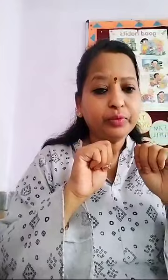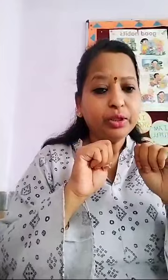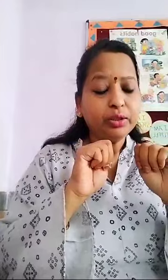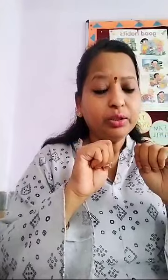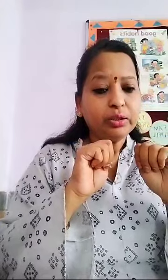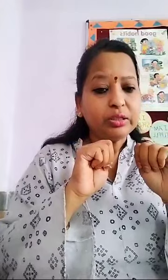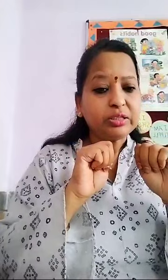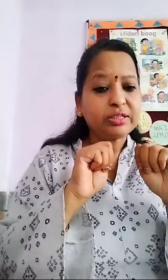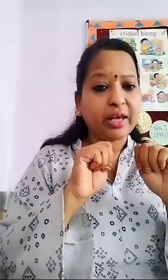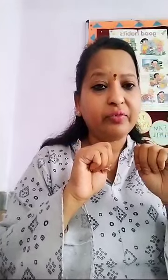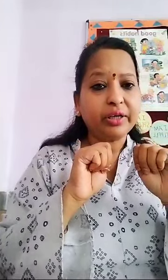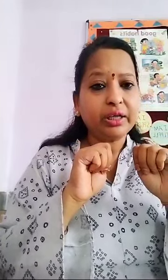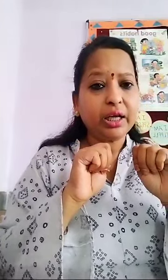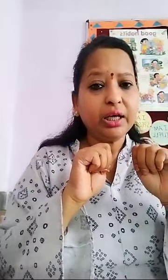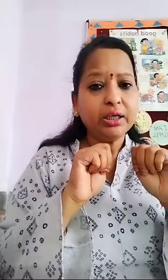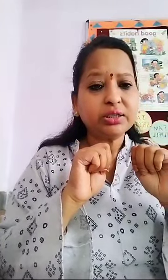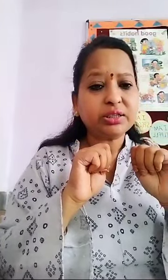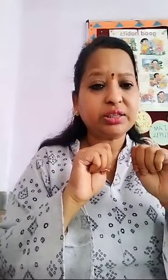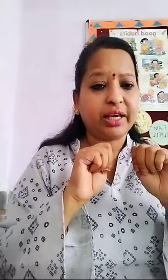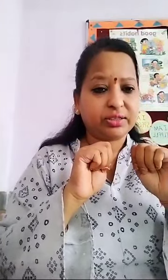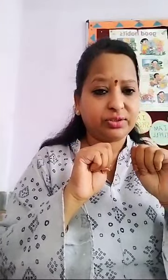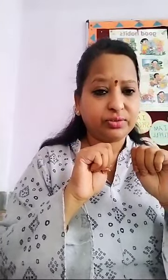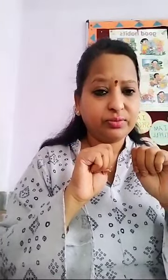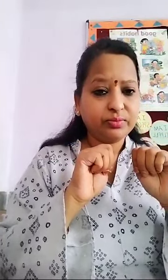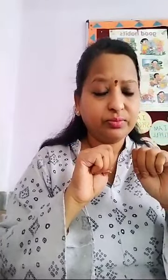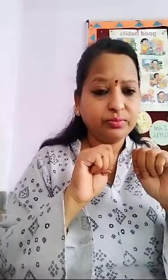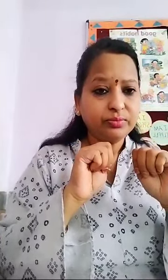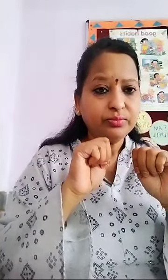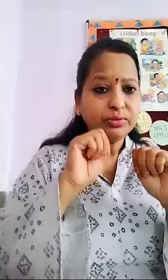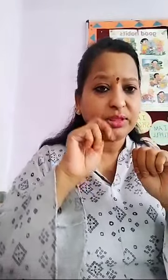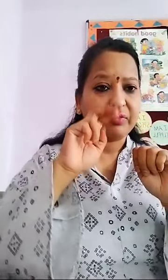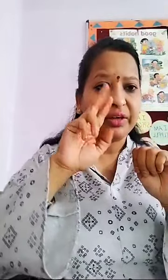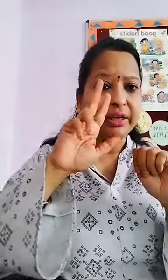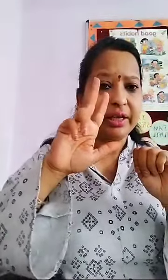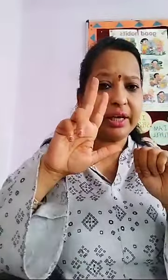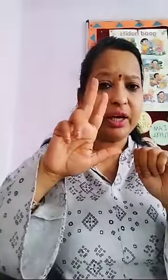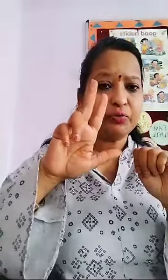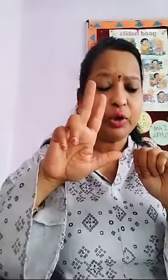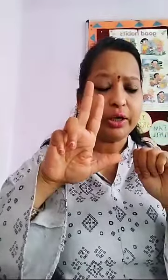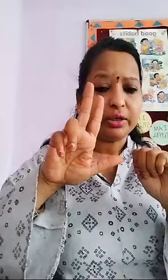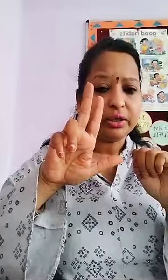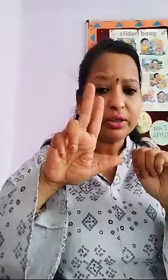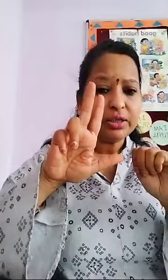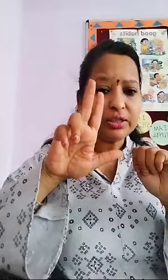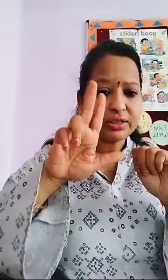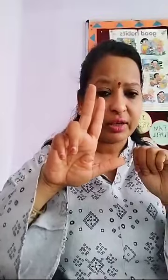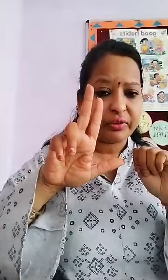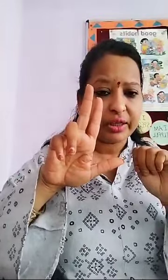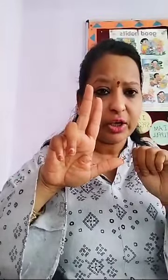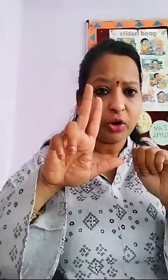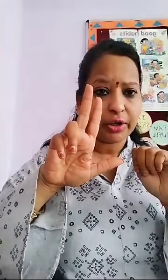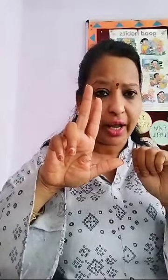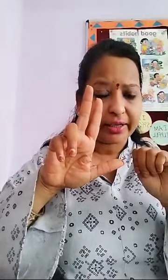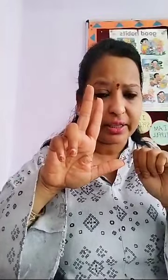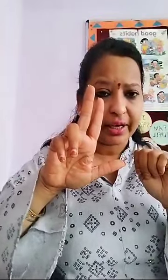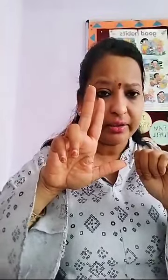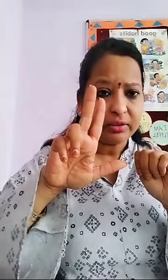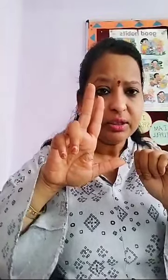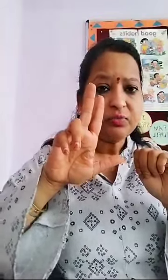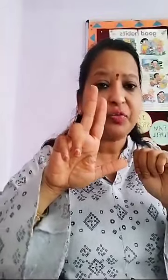76 70 Carefully 70 on right hand First tense